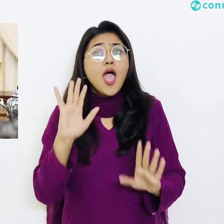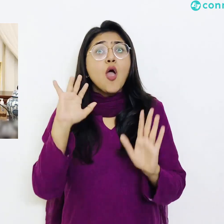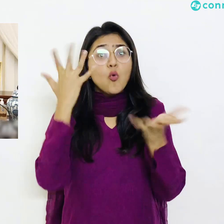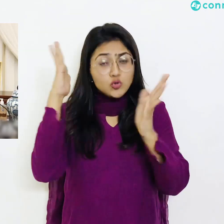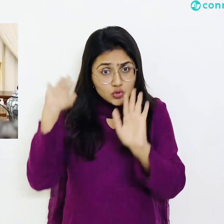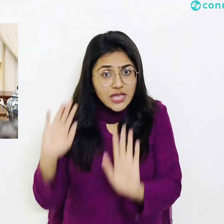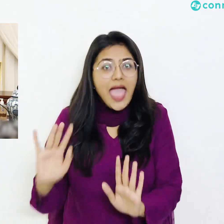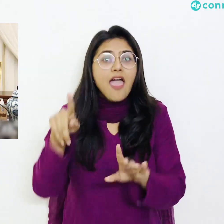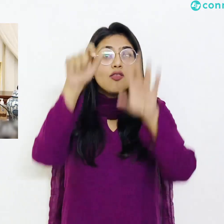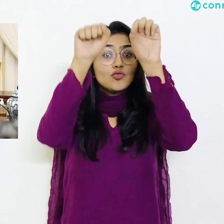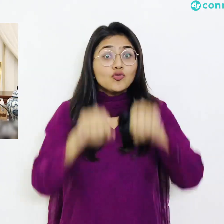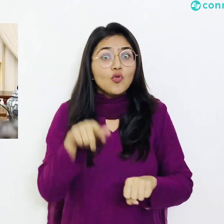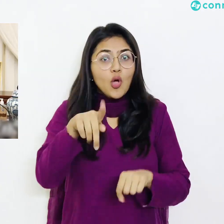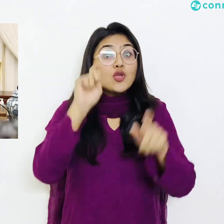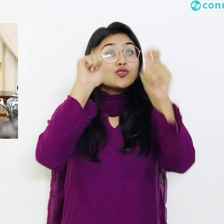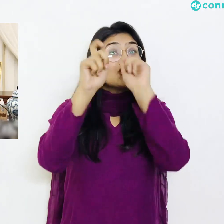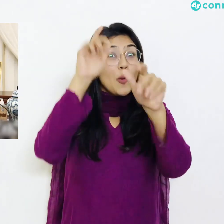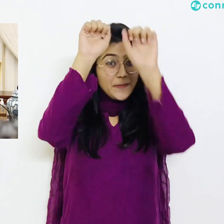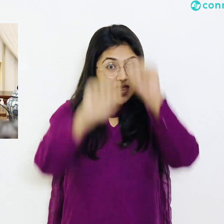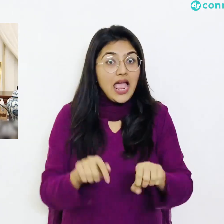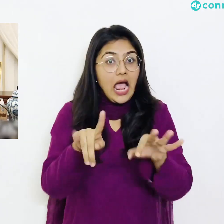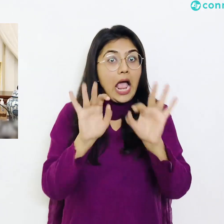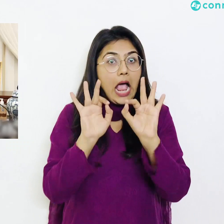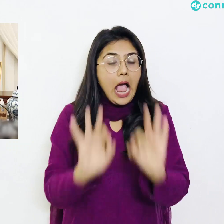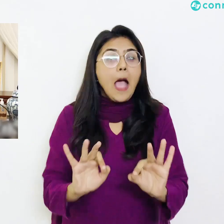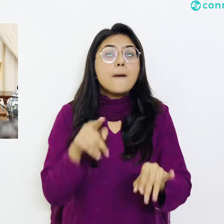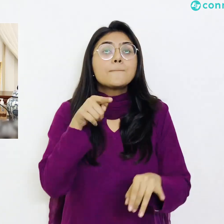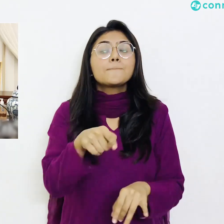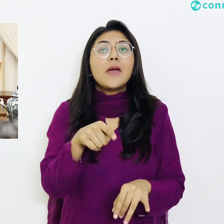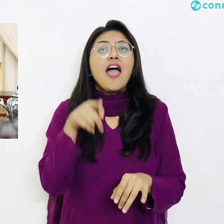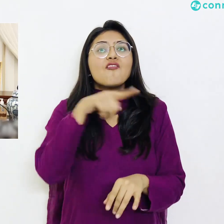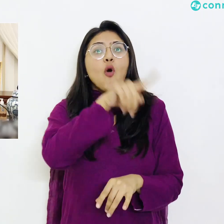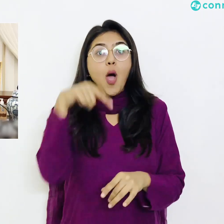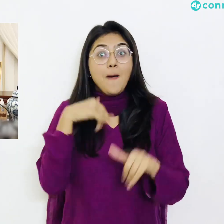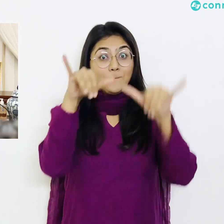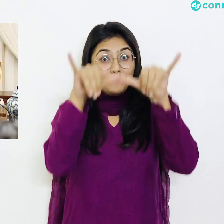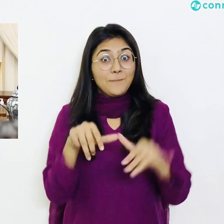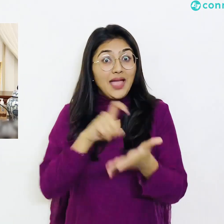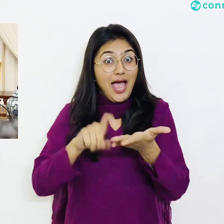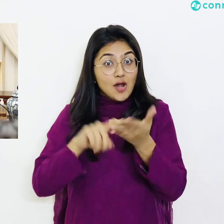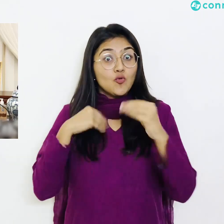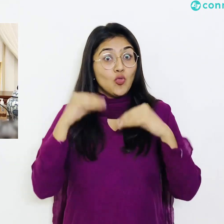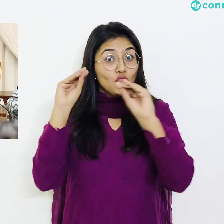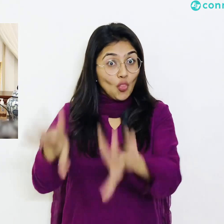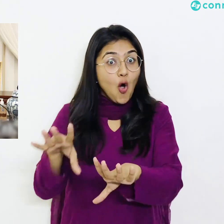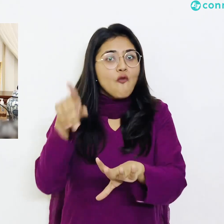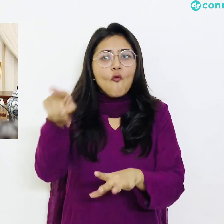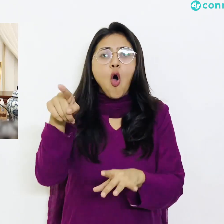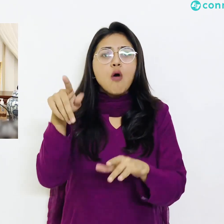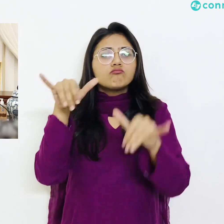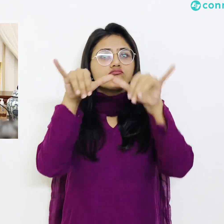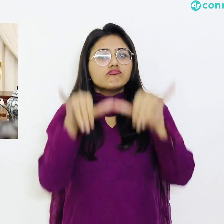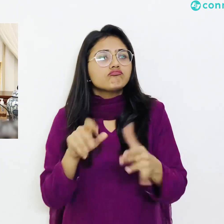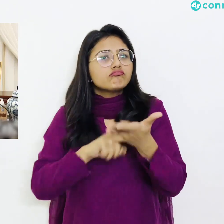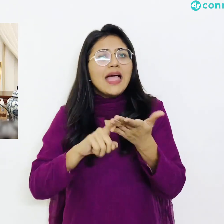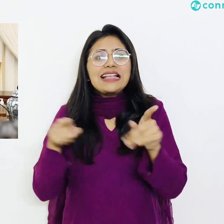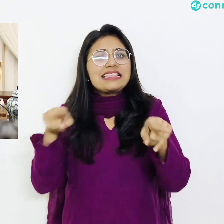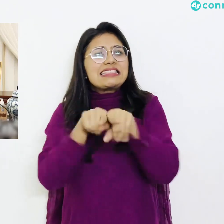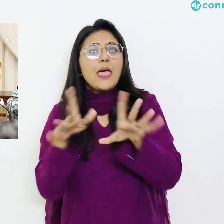جو شاپنگ سینٹرز ہیں وہ ایس او پی اس کو پراپر فالو نہیں کر رہے ہم نے ان کو امیڈیٹلی بند کر دینے کا